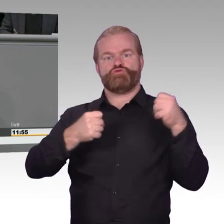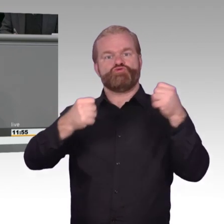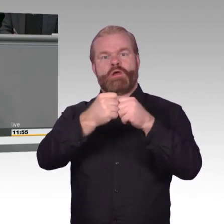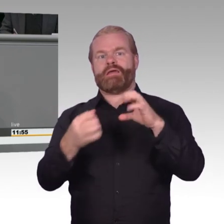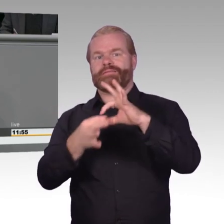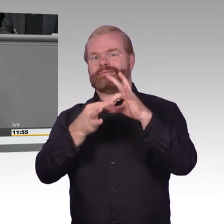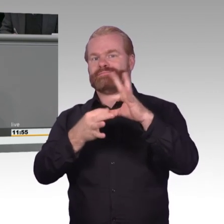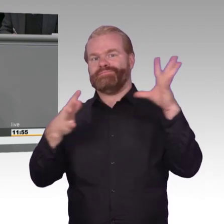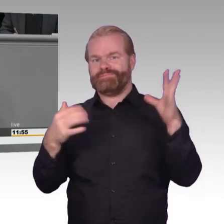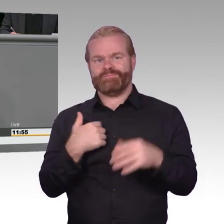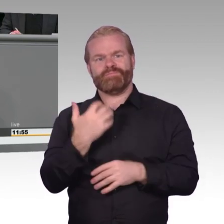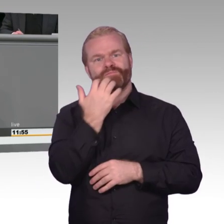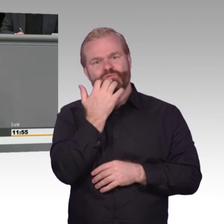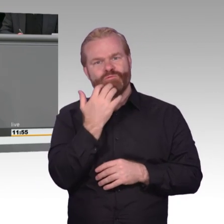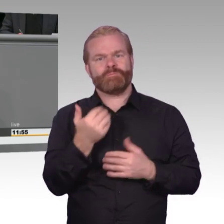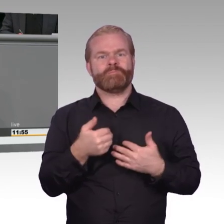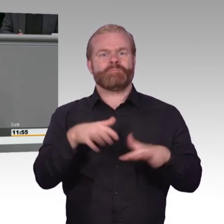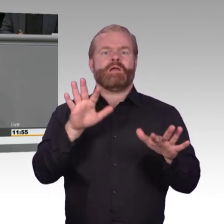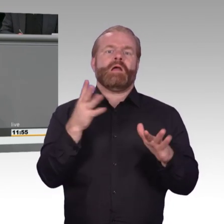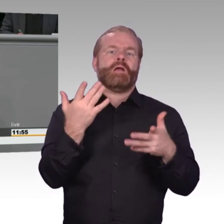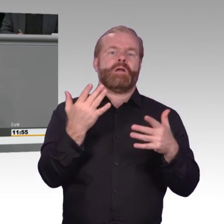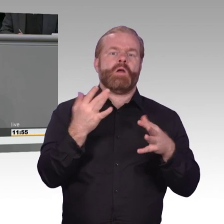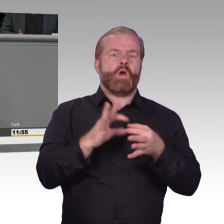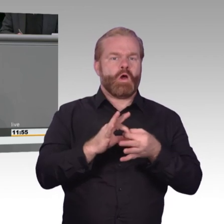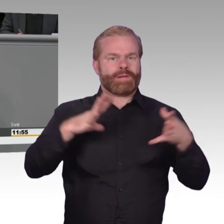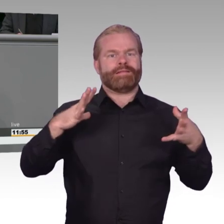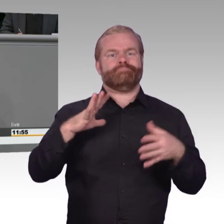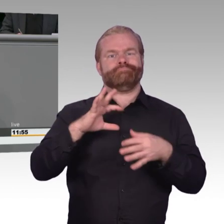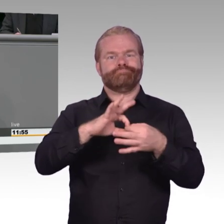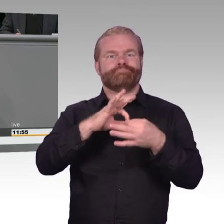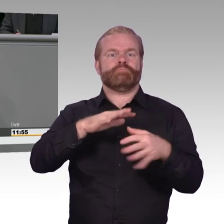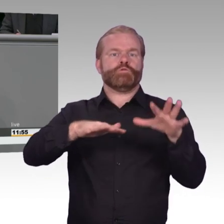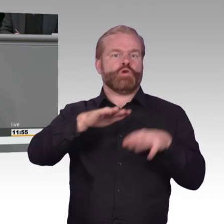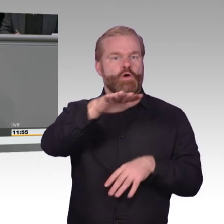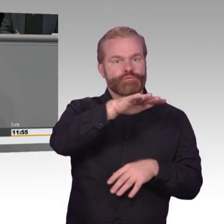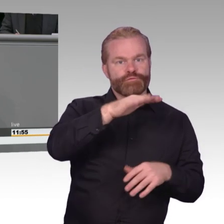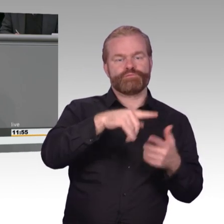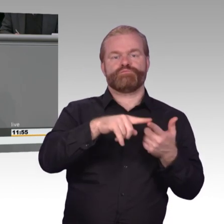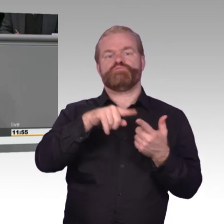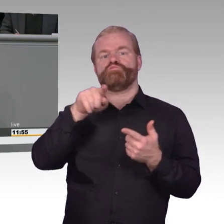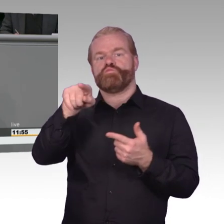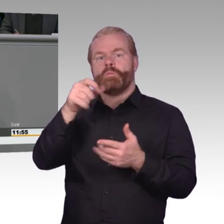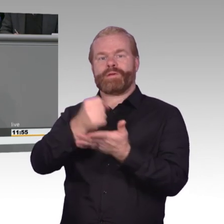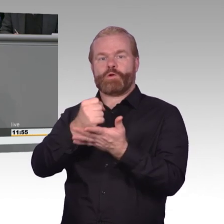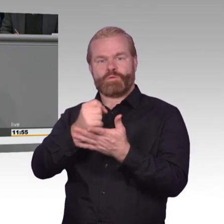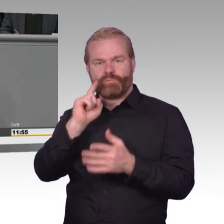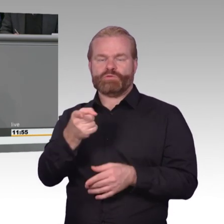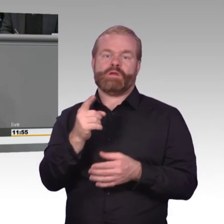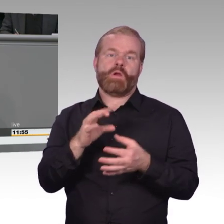ja auch in diese Richtung. Damit diese Verantwortung dann aber auch wirksam wird, wollen wir zu klaren Haftungsregeln bei Schäden durch mangelhafte